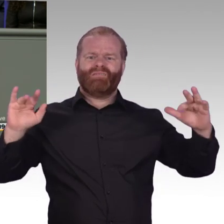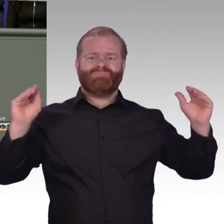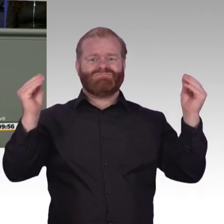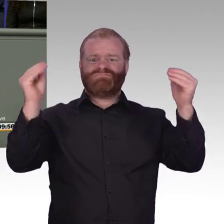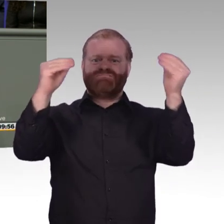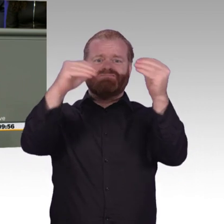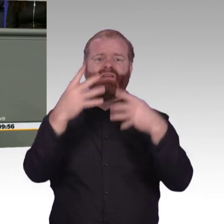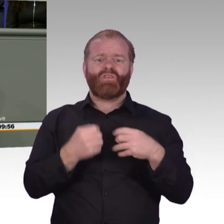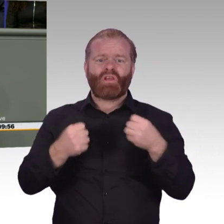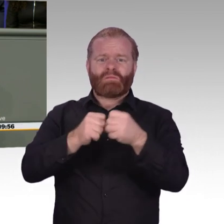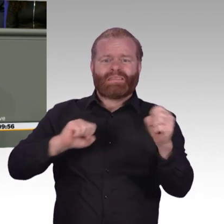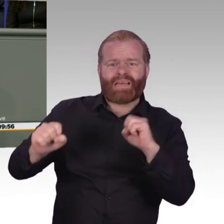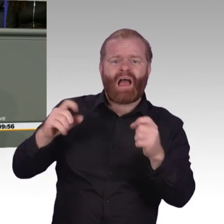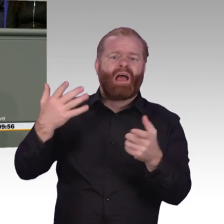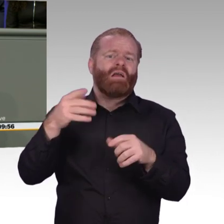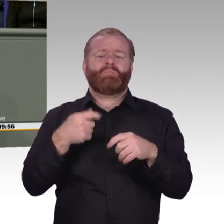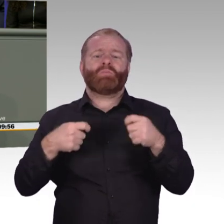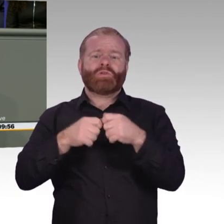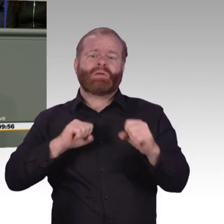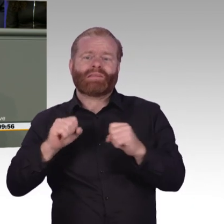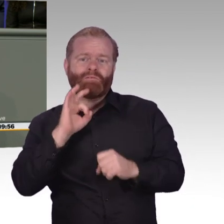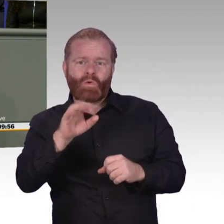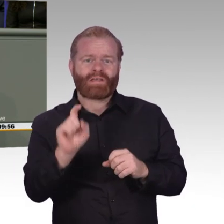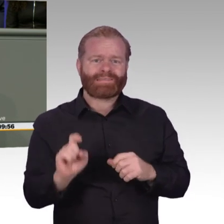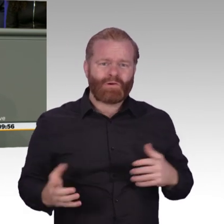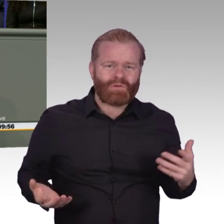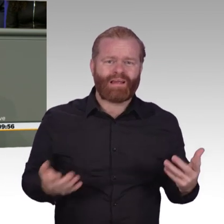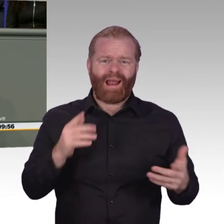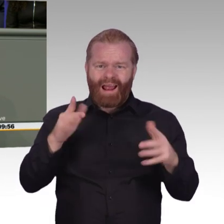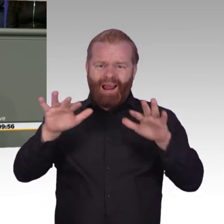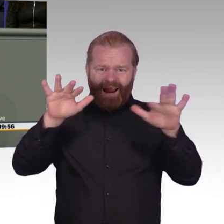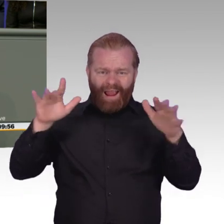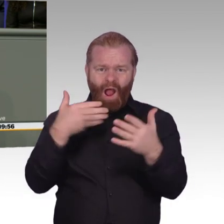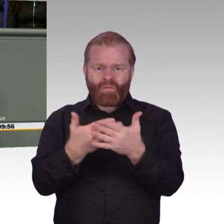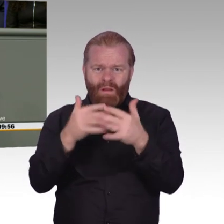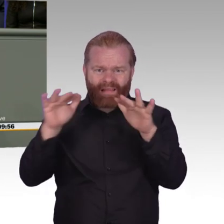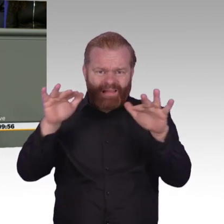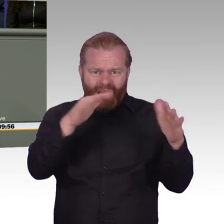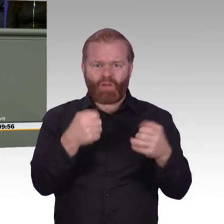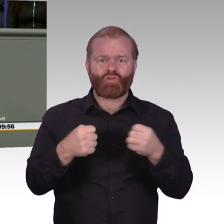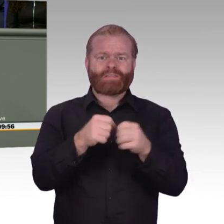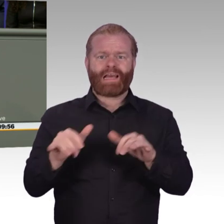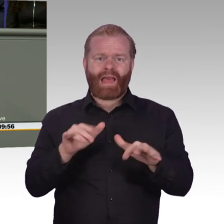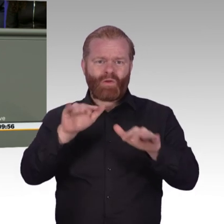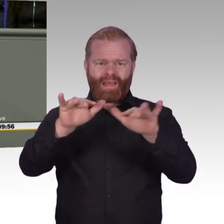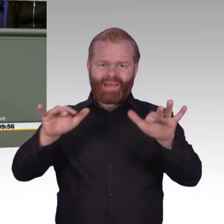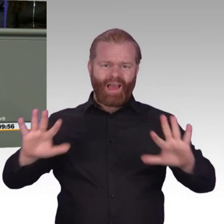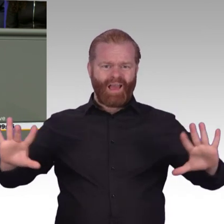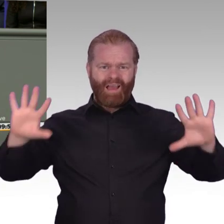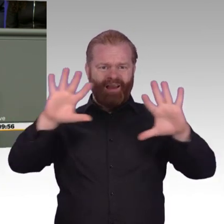Und man würde eigentlich denken, da würde von außen externer Rat hineinfließen. Ich habe das ja mal abgefragt in einer Frage in die Bundesregierung. Und